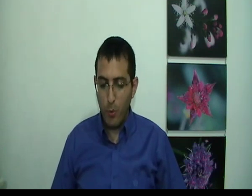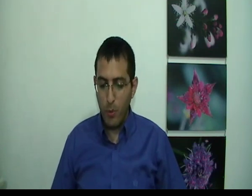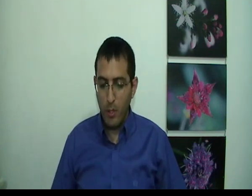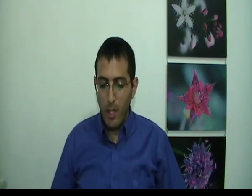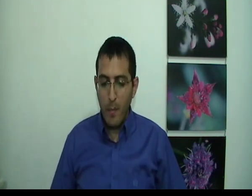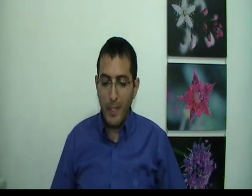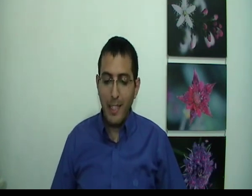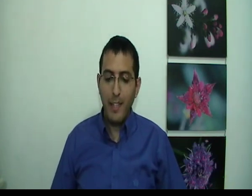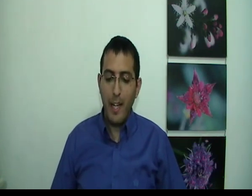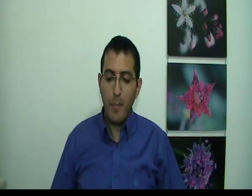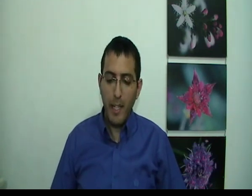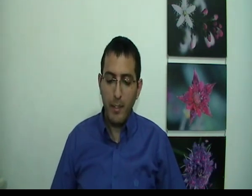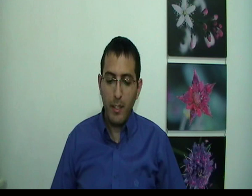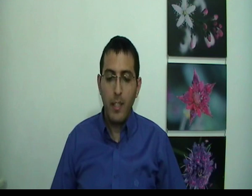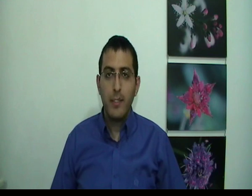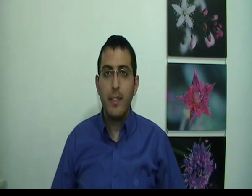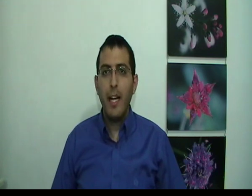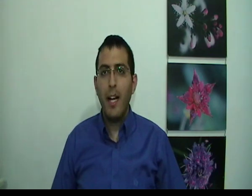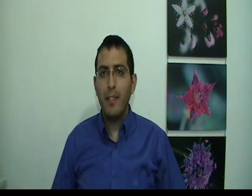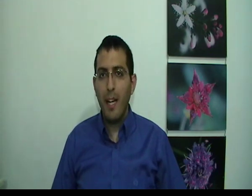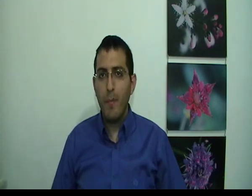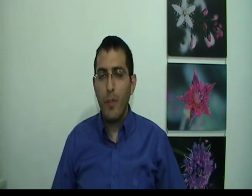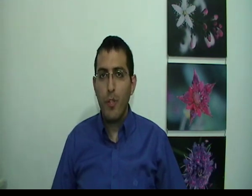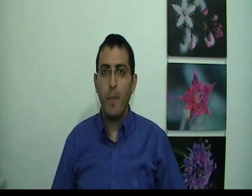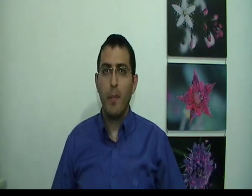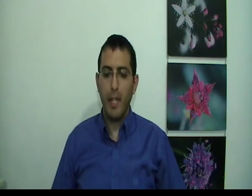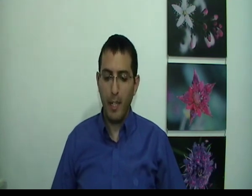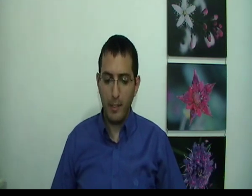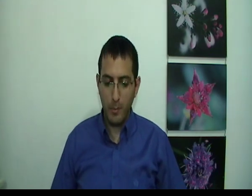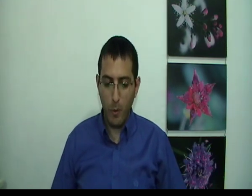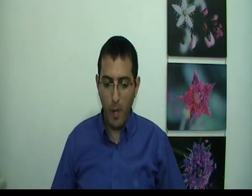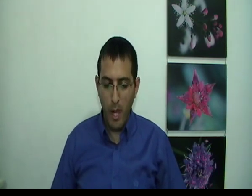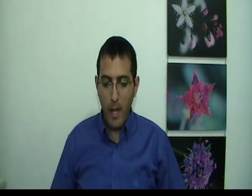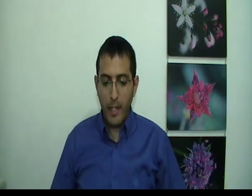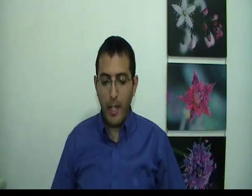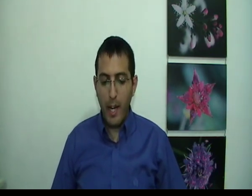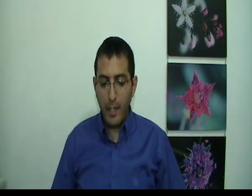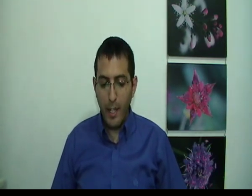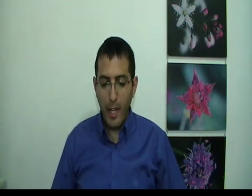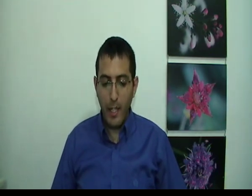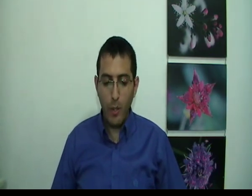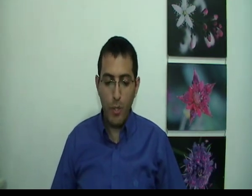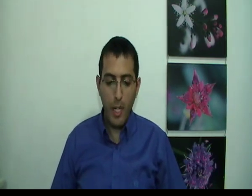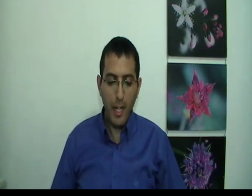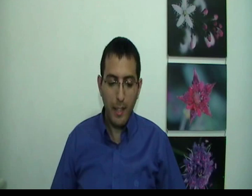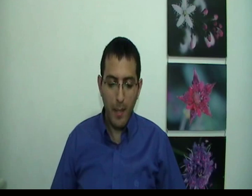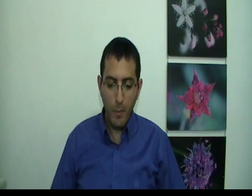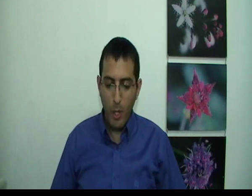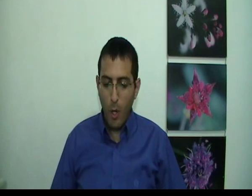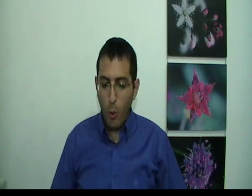מצד האמת זה האדם שמדבר לעצמו כי העני העליון של האדם הוא